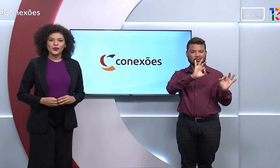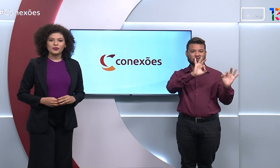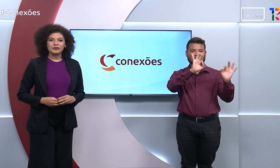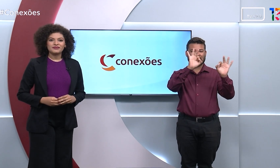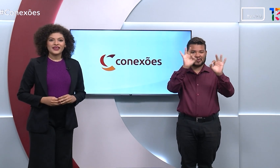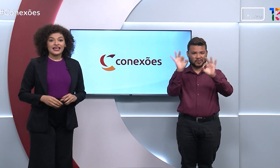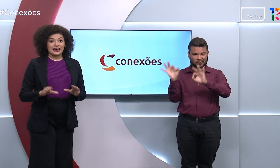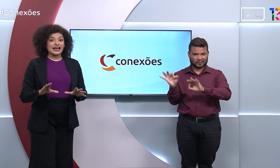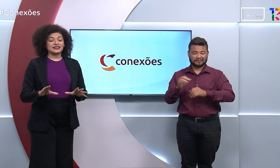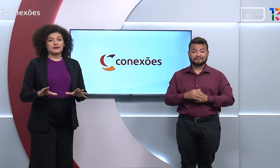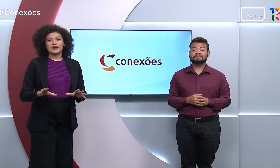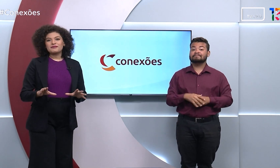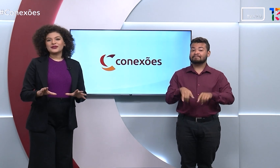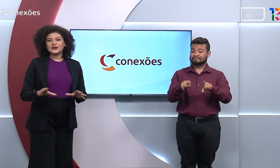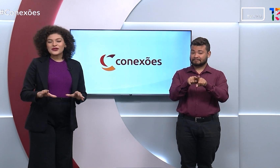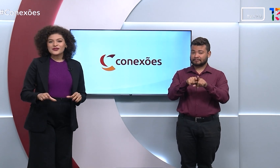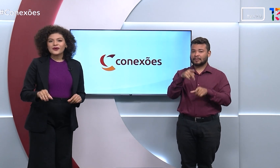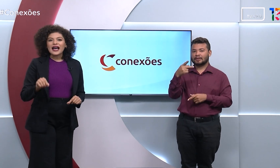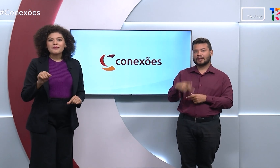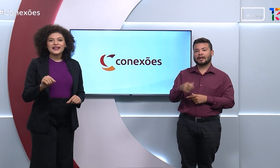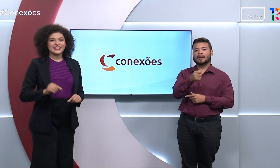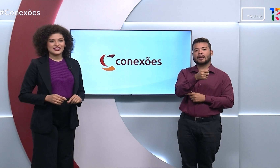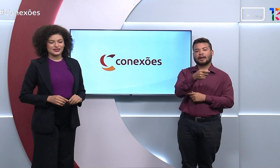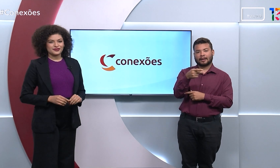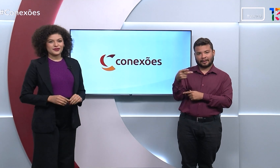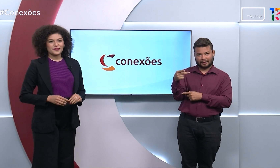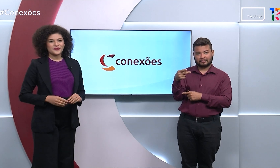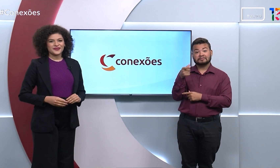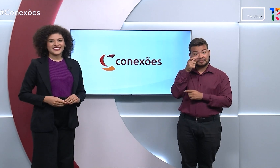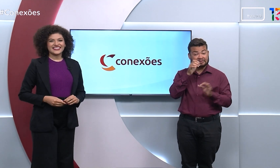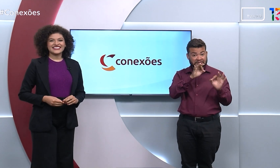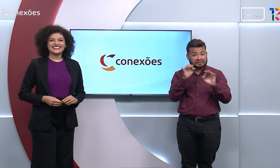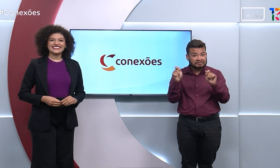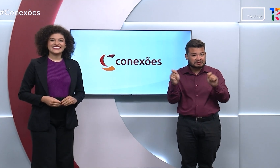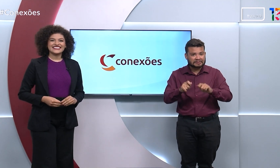no YouTube. Ah, e também pelo nosso aplicativo.